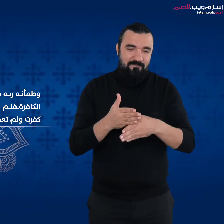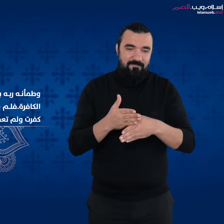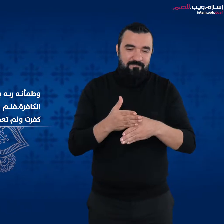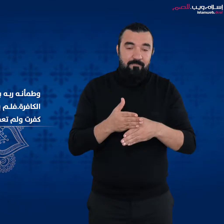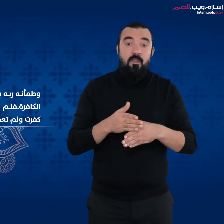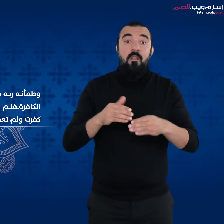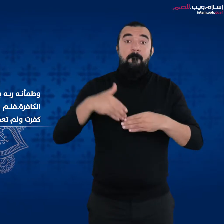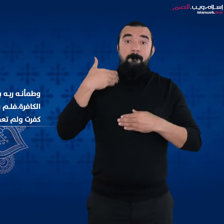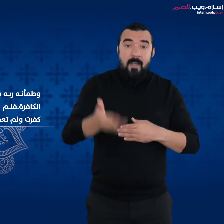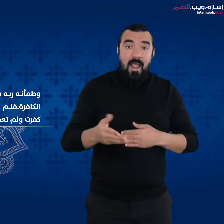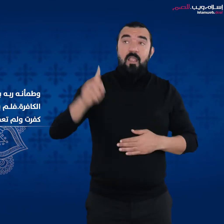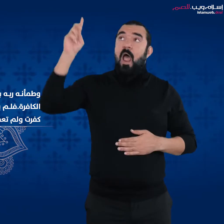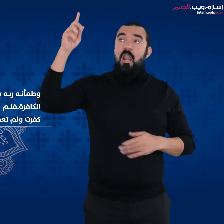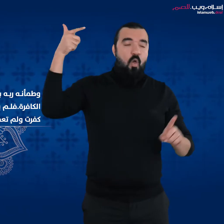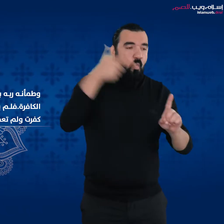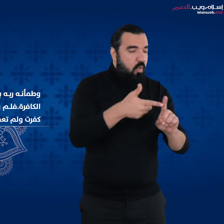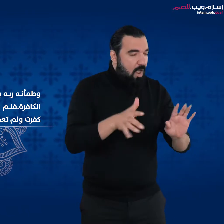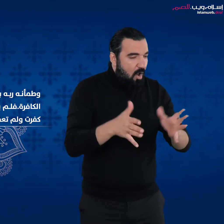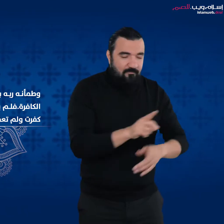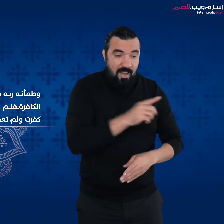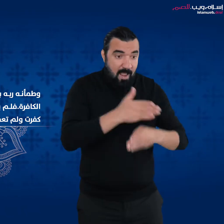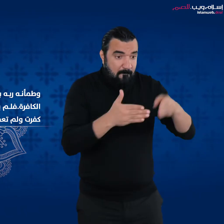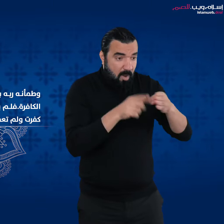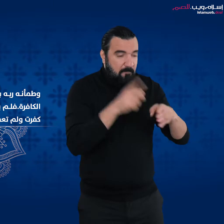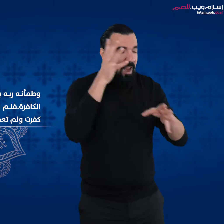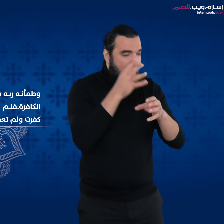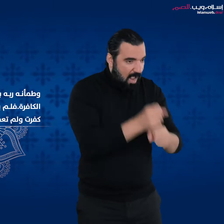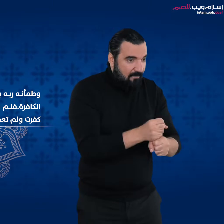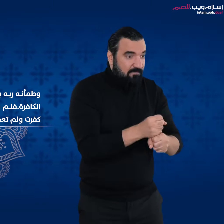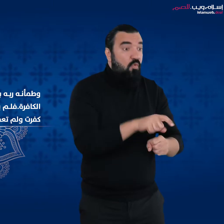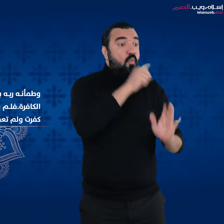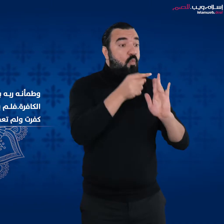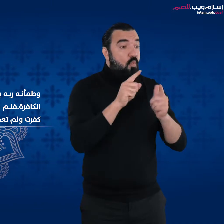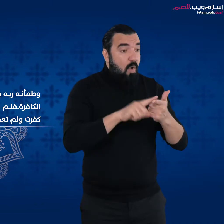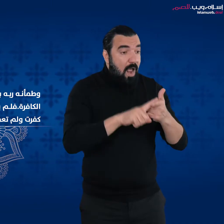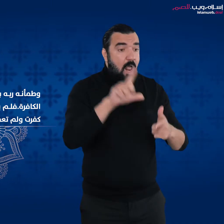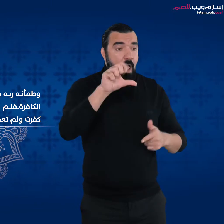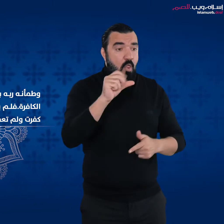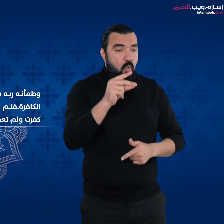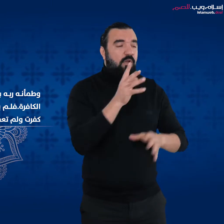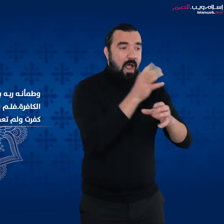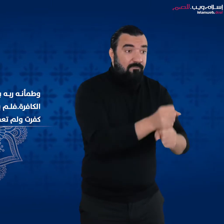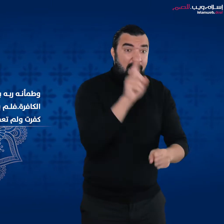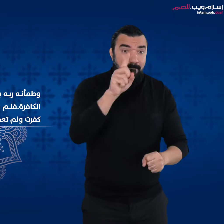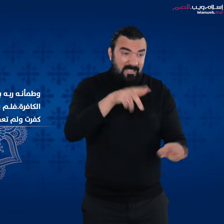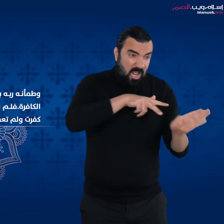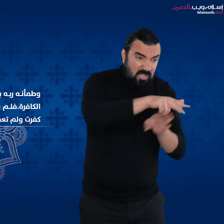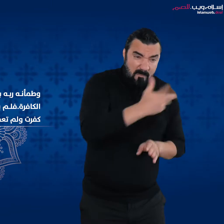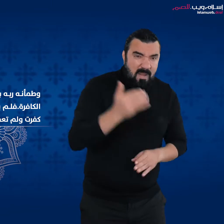وأهله إلا امرأته الكافرة فلم ينفعها مكانتها من